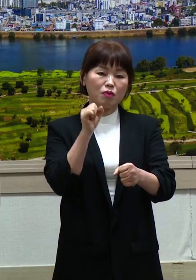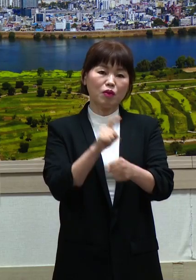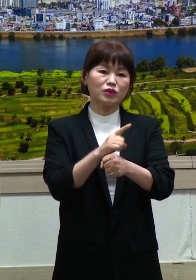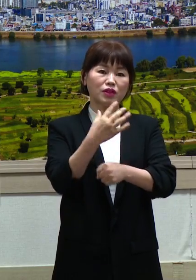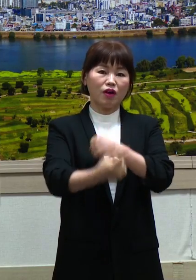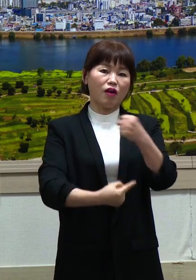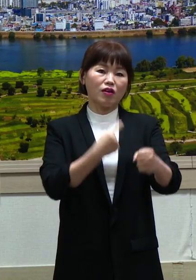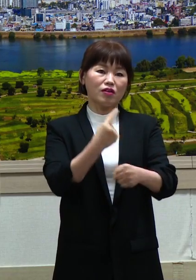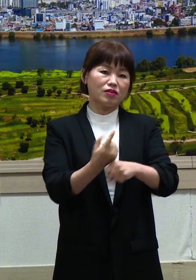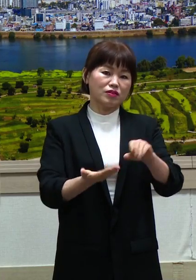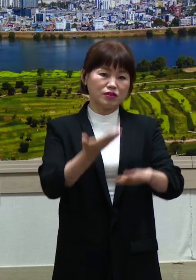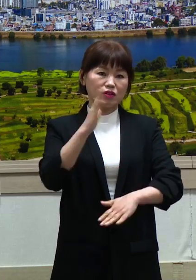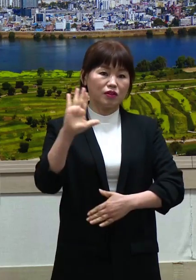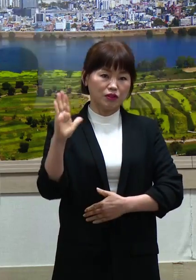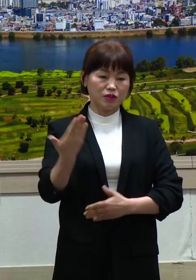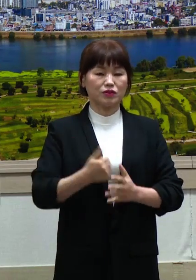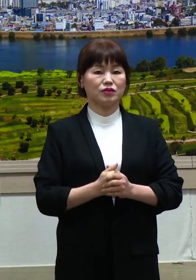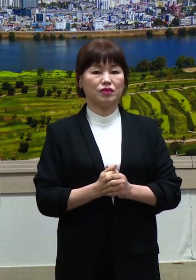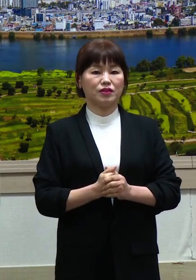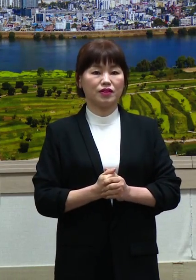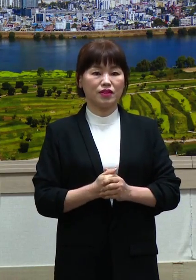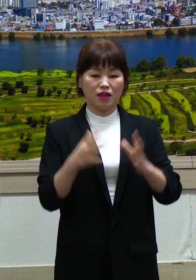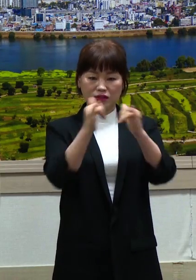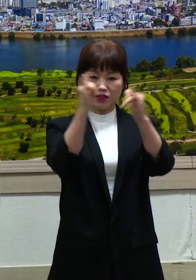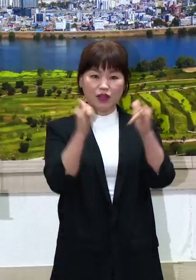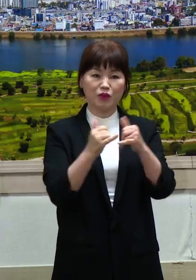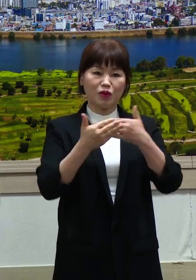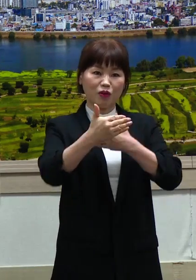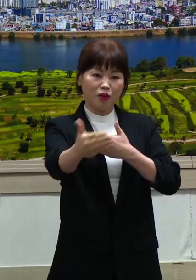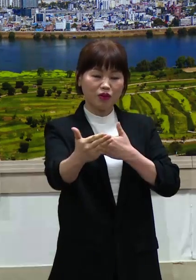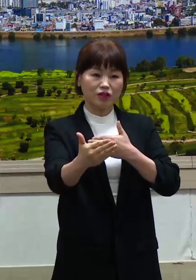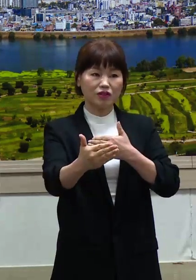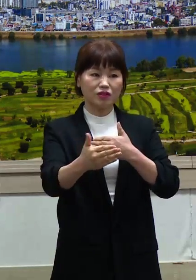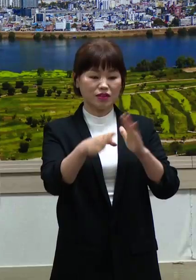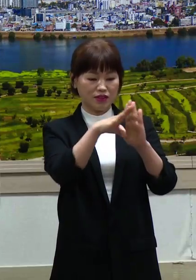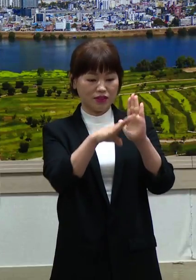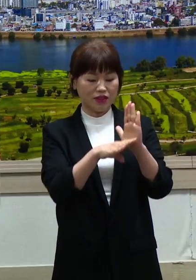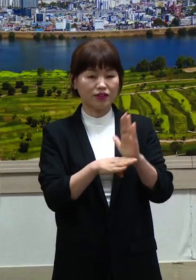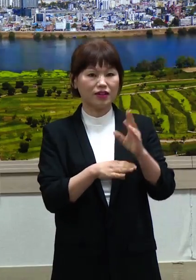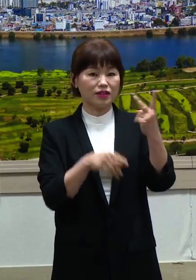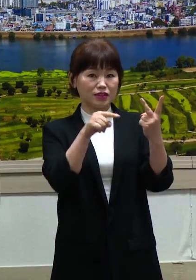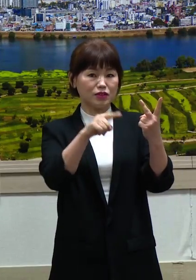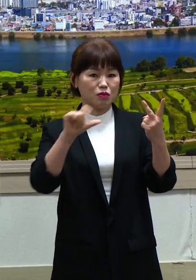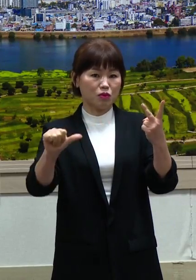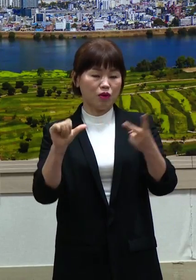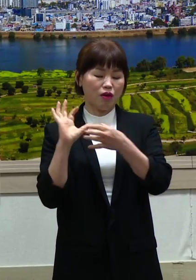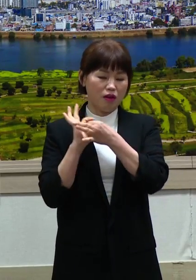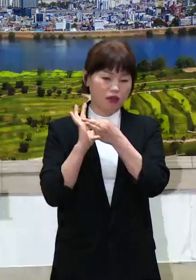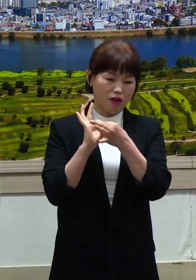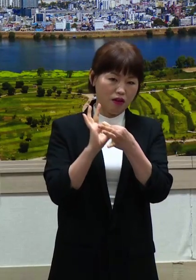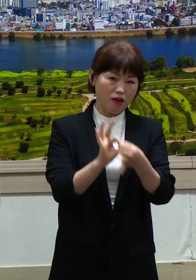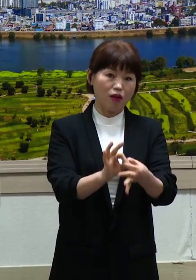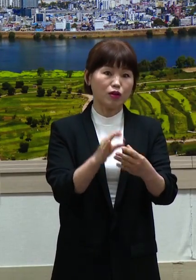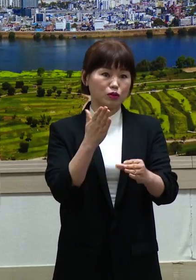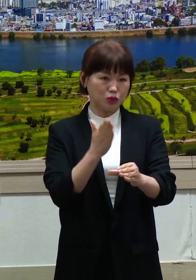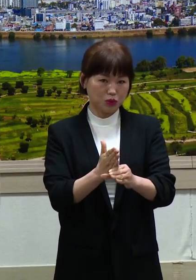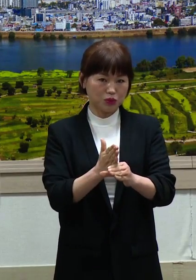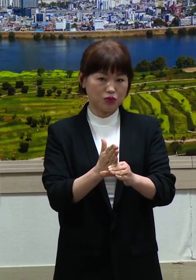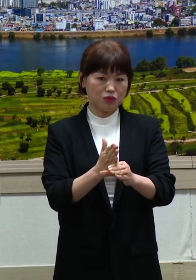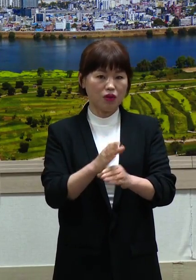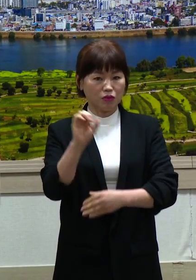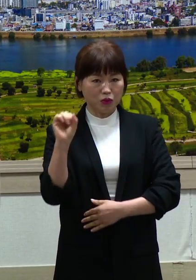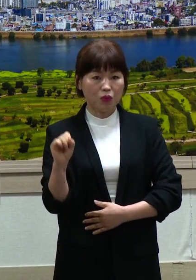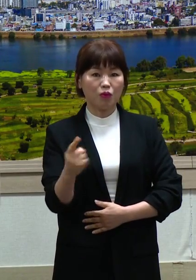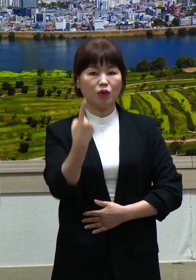사회적 거리 두기 2.5단계가 장기화되며 이로 인한 소상공인을